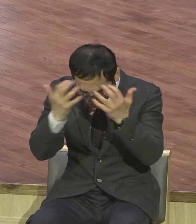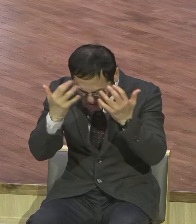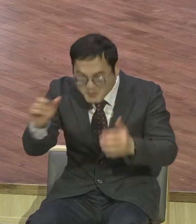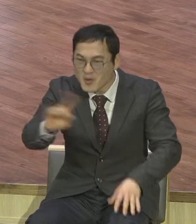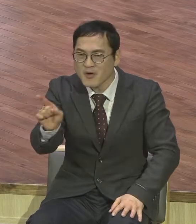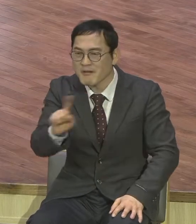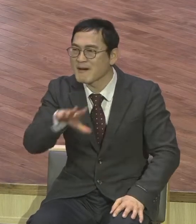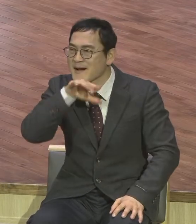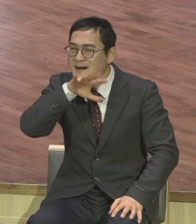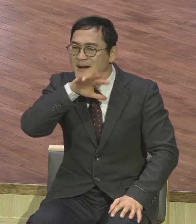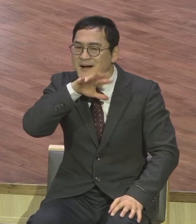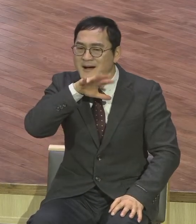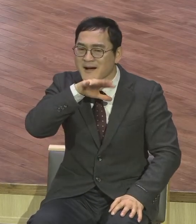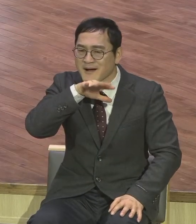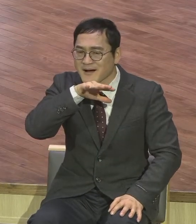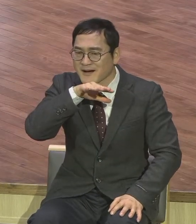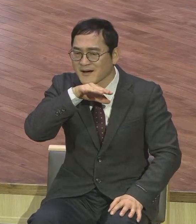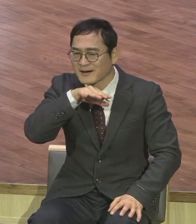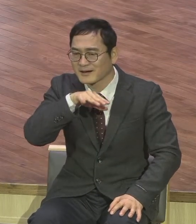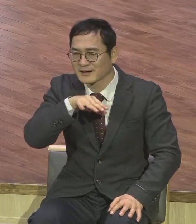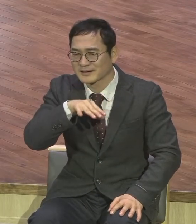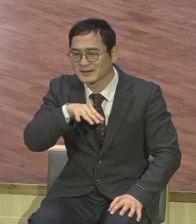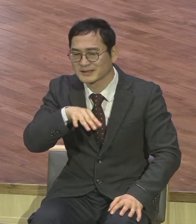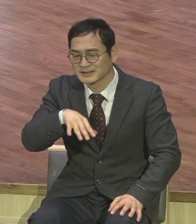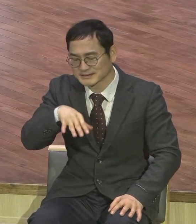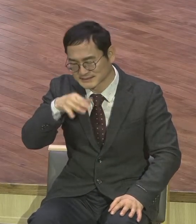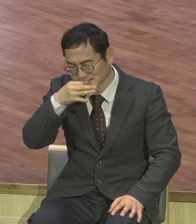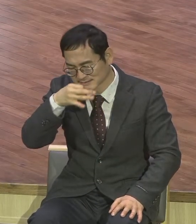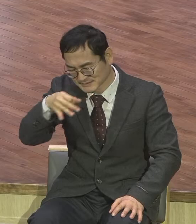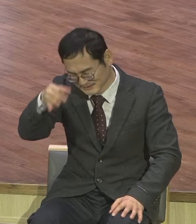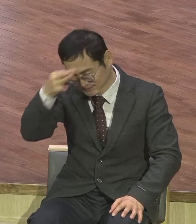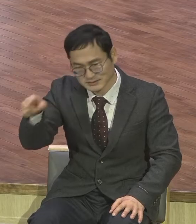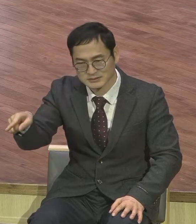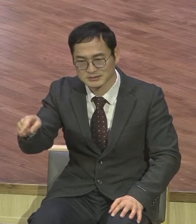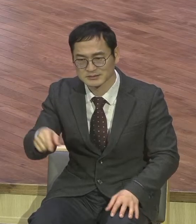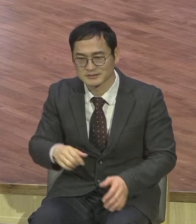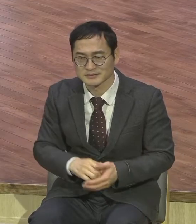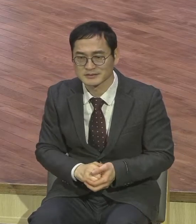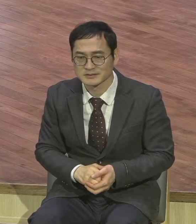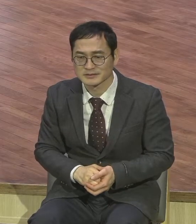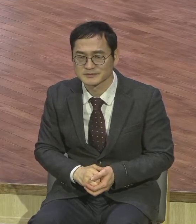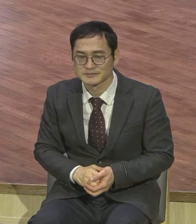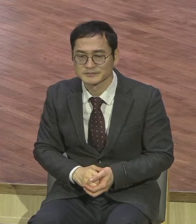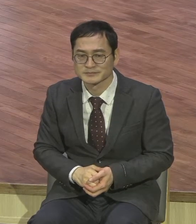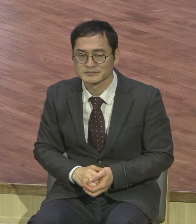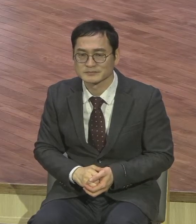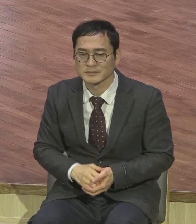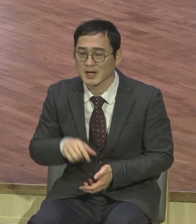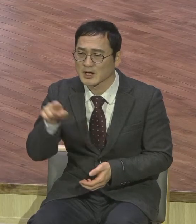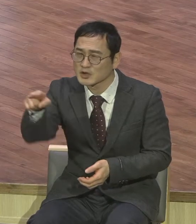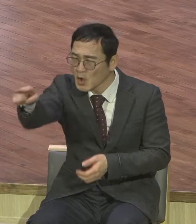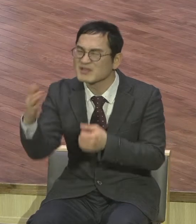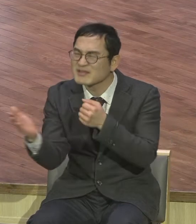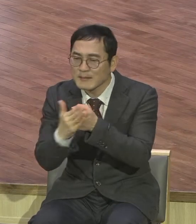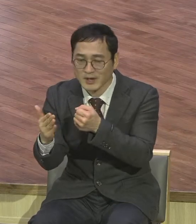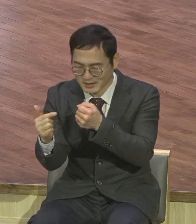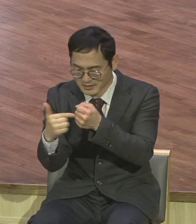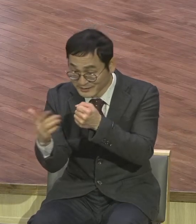영계 모든 성도들 누구 때문에가 아니라 누구 덕분에 바꾸시기